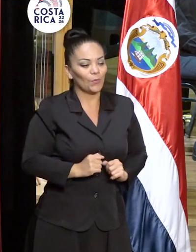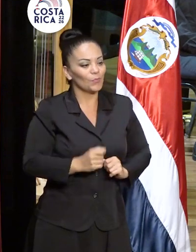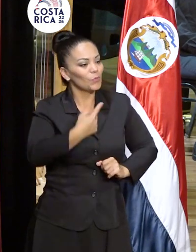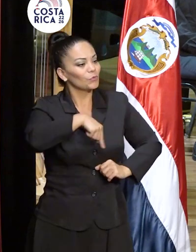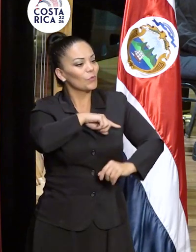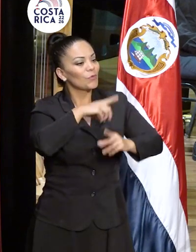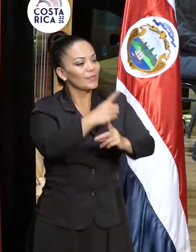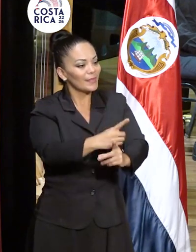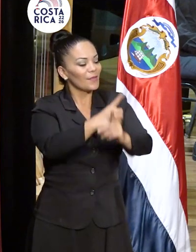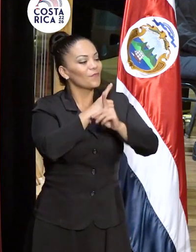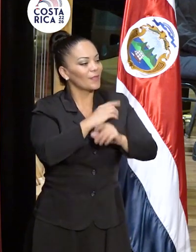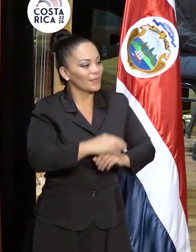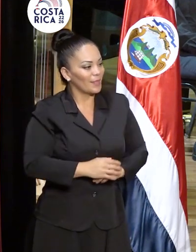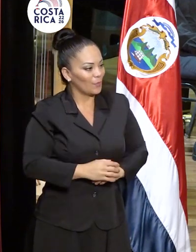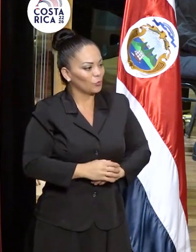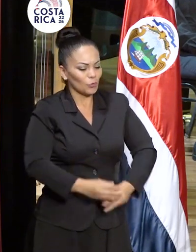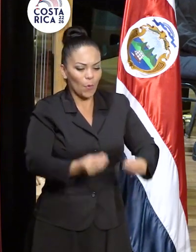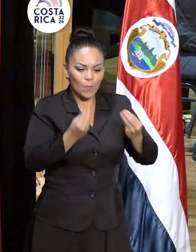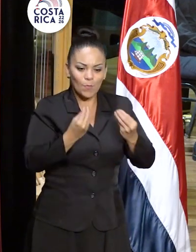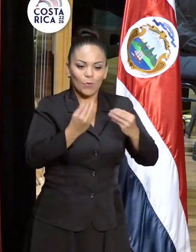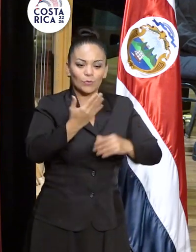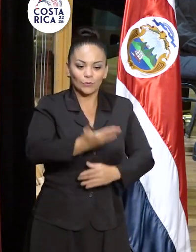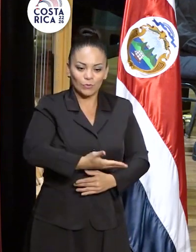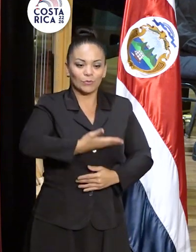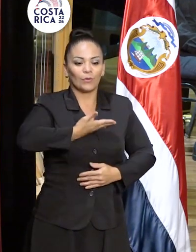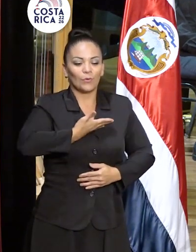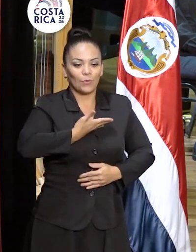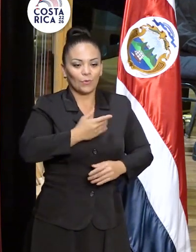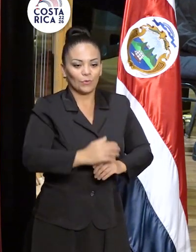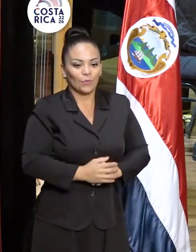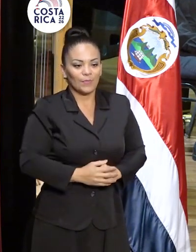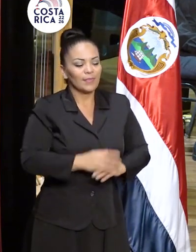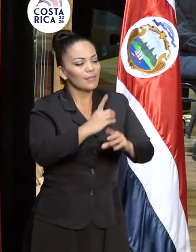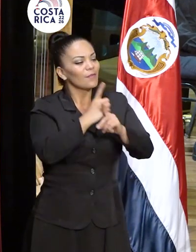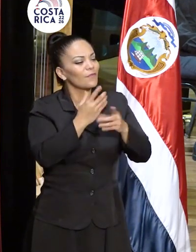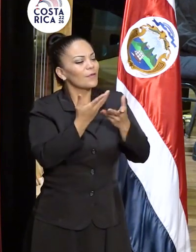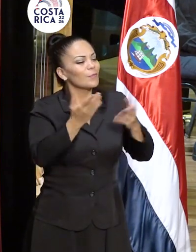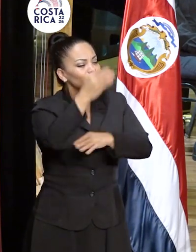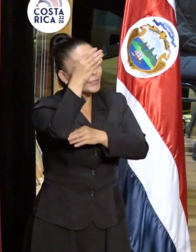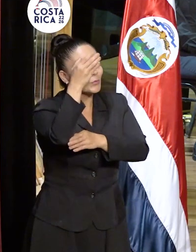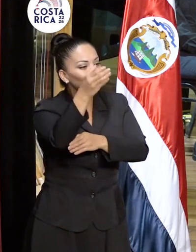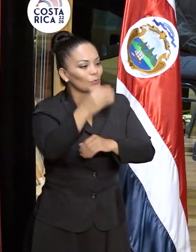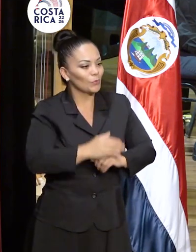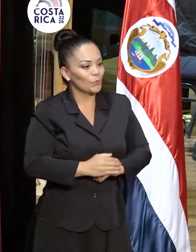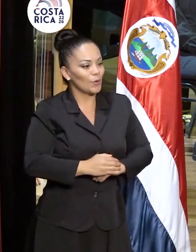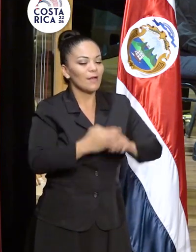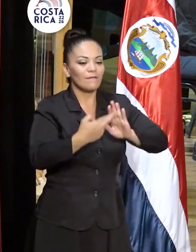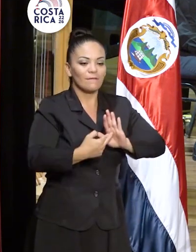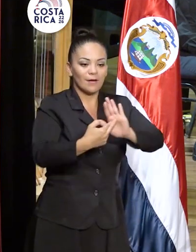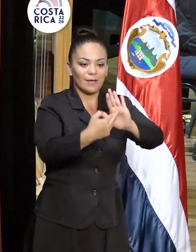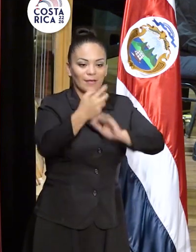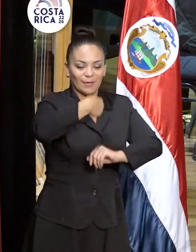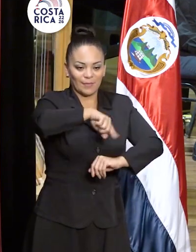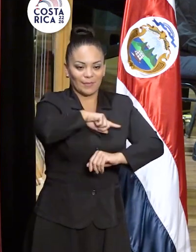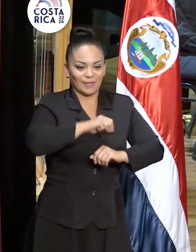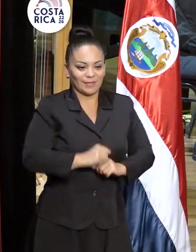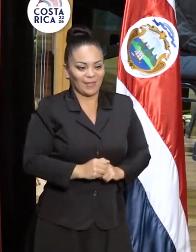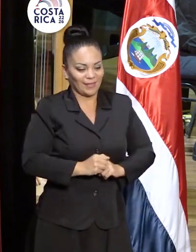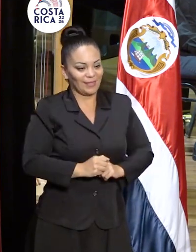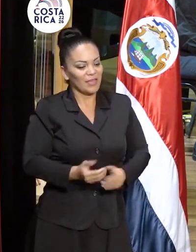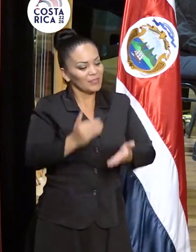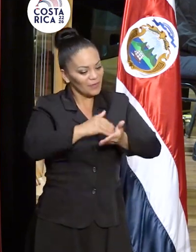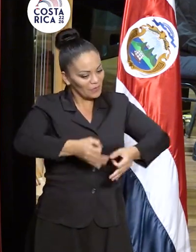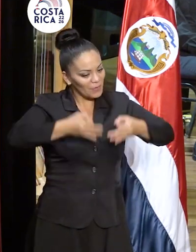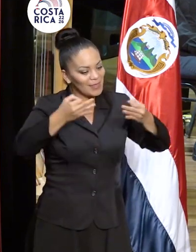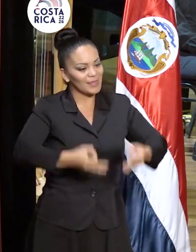defendemos con mucho orgullo que la cultura nos represente, que se reivindique,